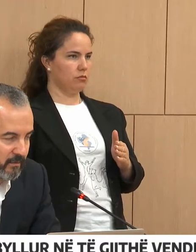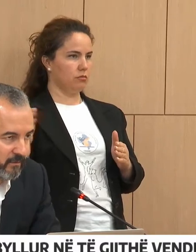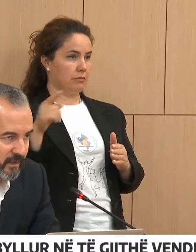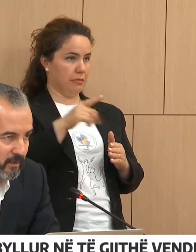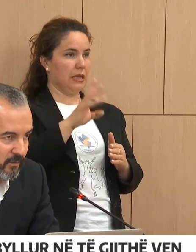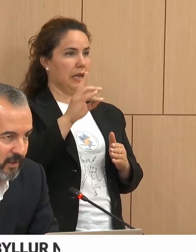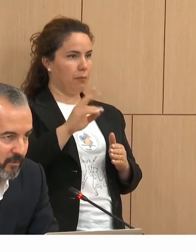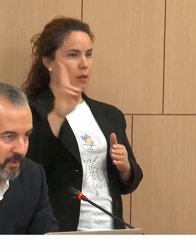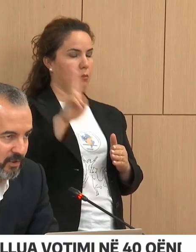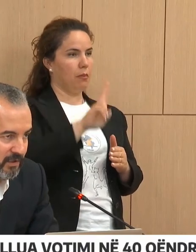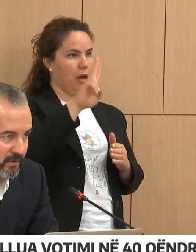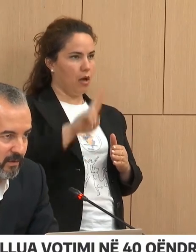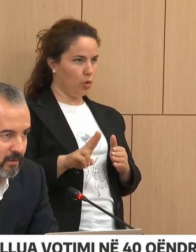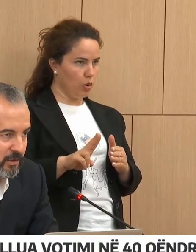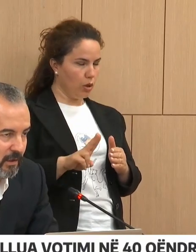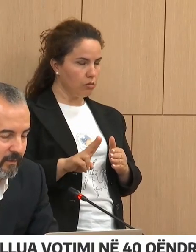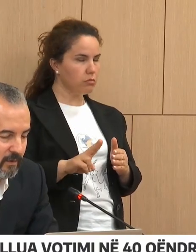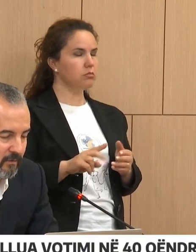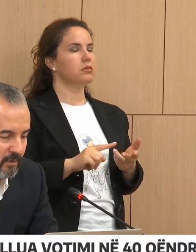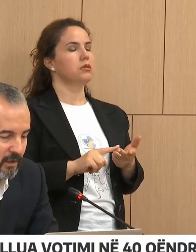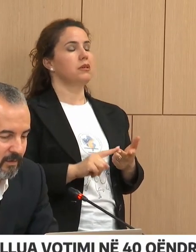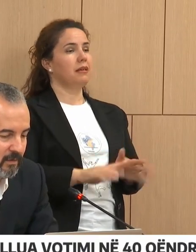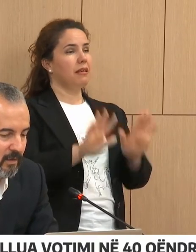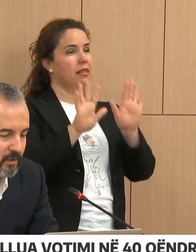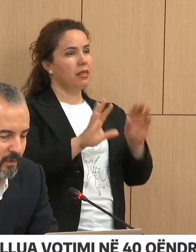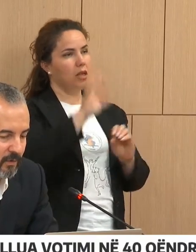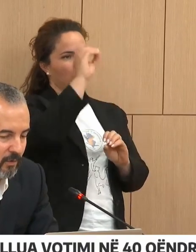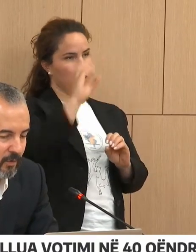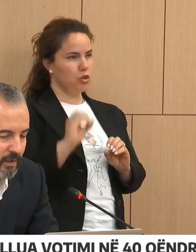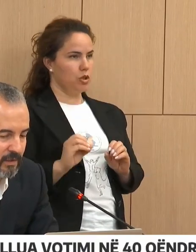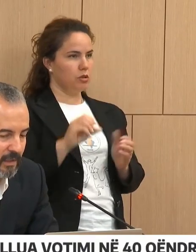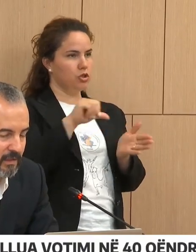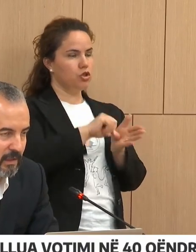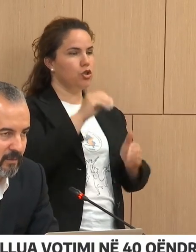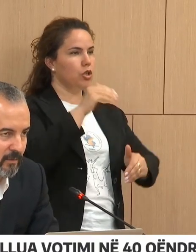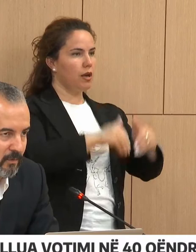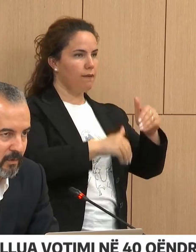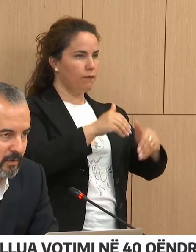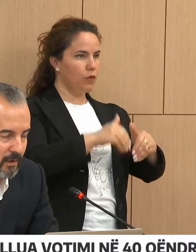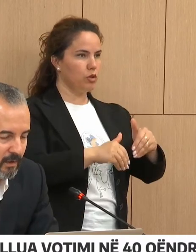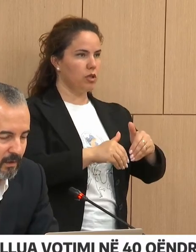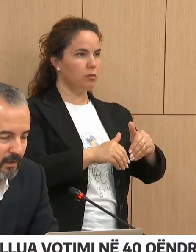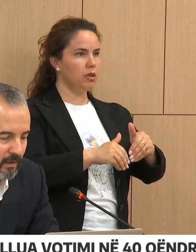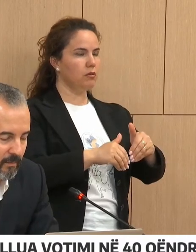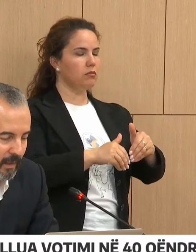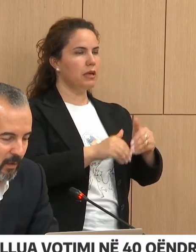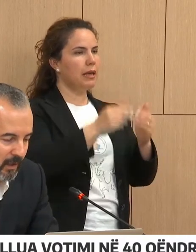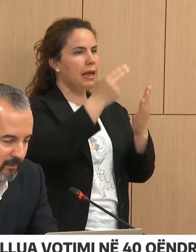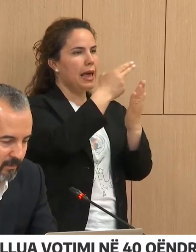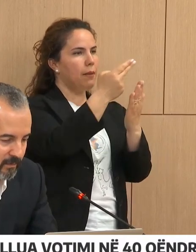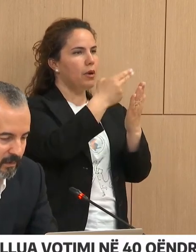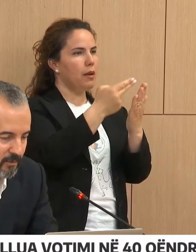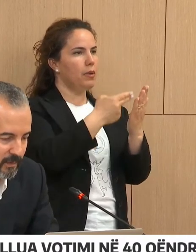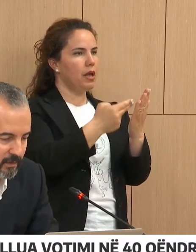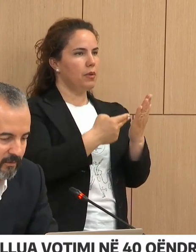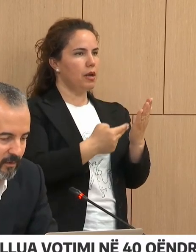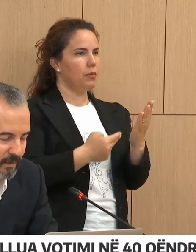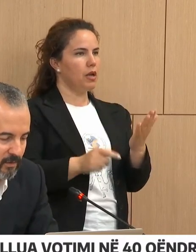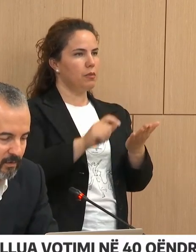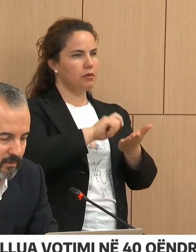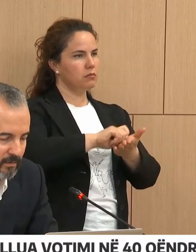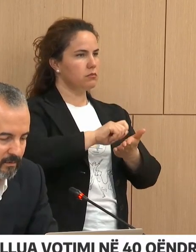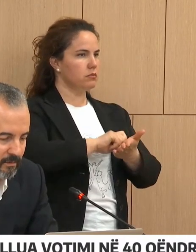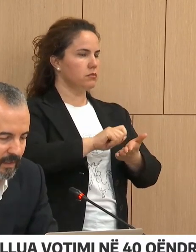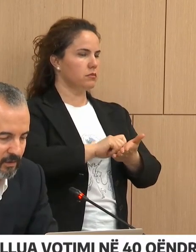Në 15% të qenërave të votimit është përdoru lista e zjedësve në njërë manuale, po tashme